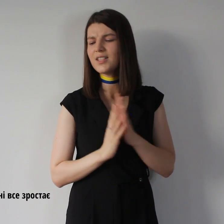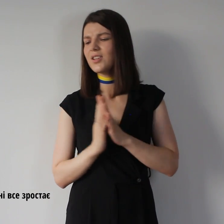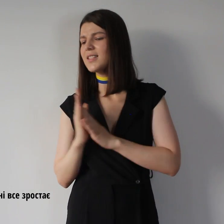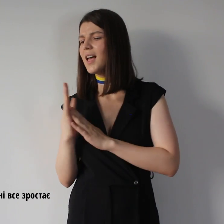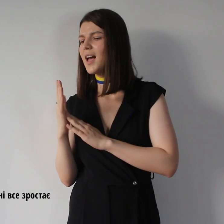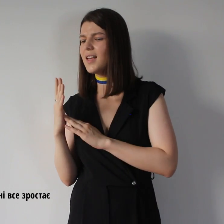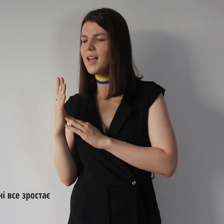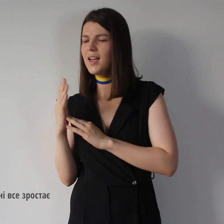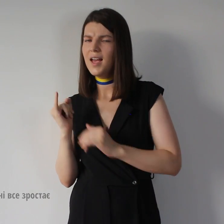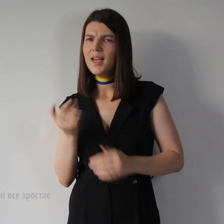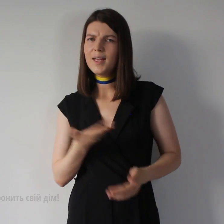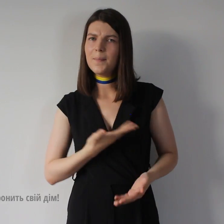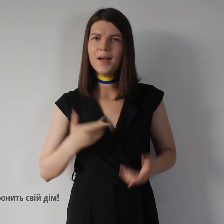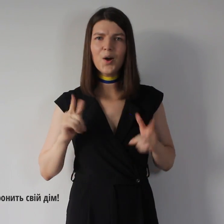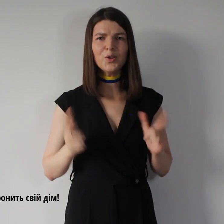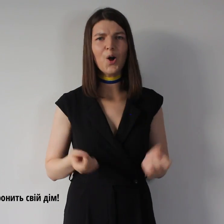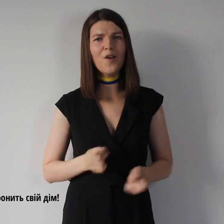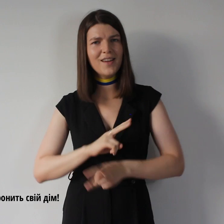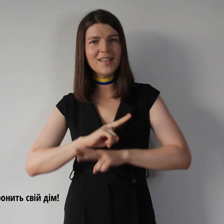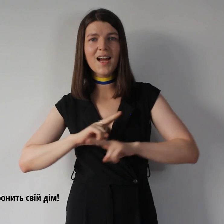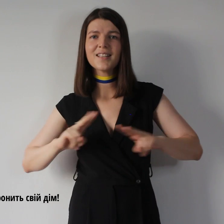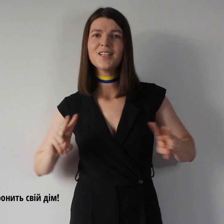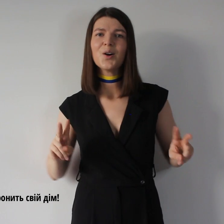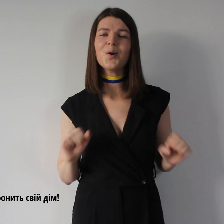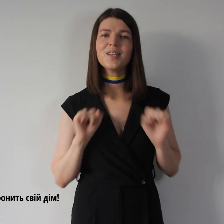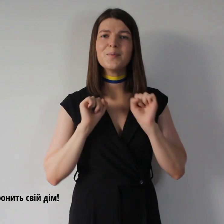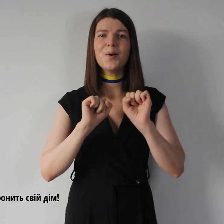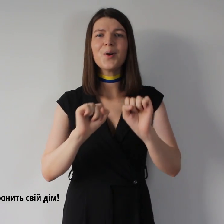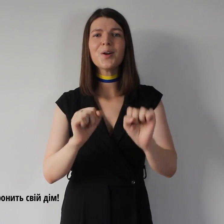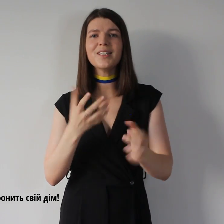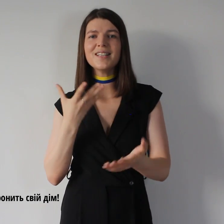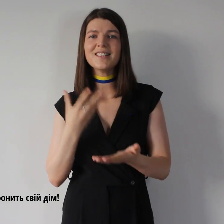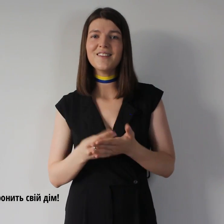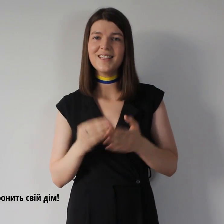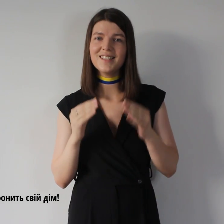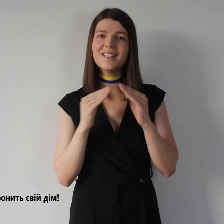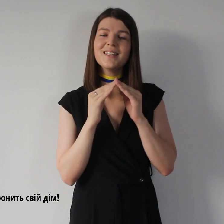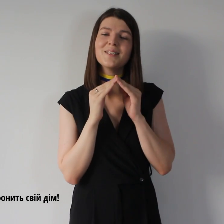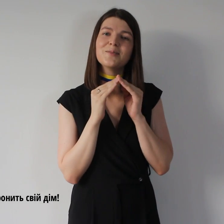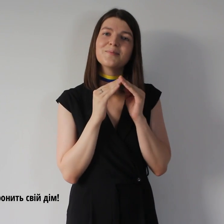зростає І ми готові, як ніколи, поранить свій дім